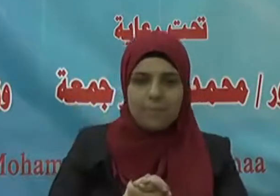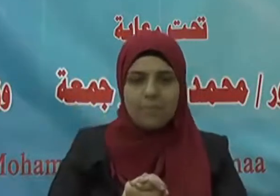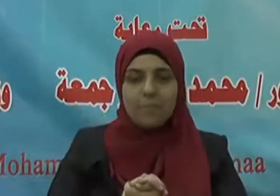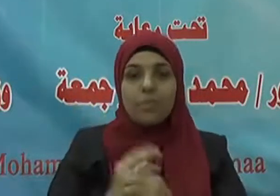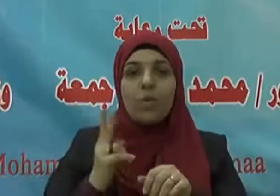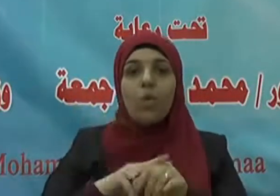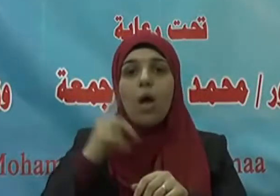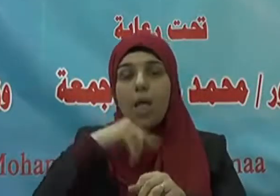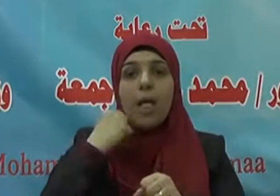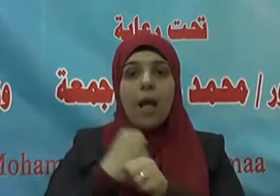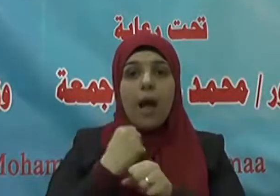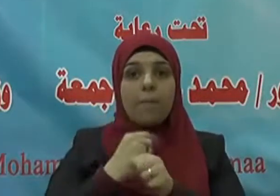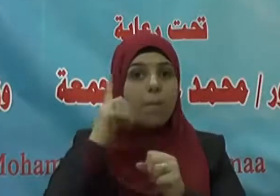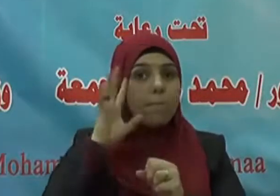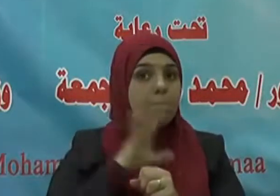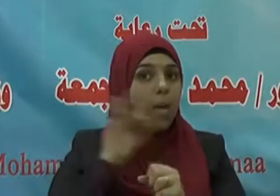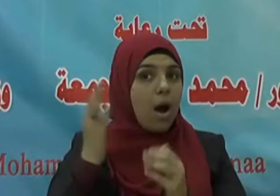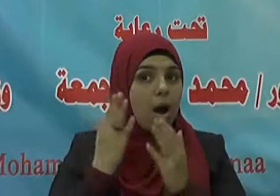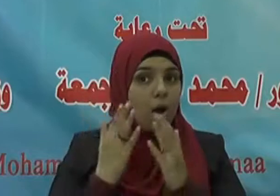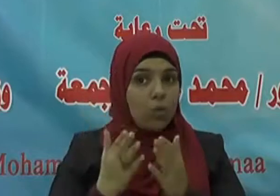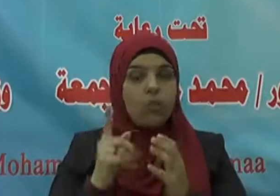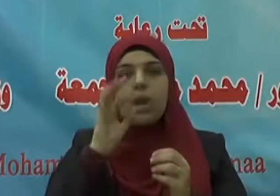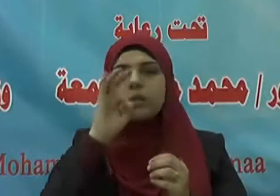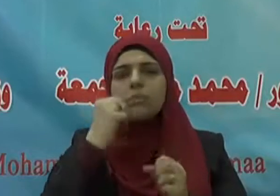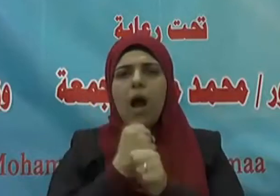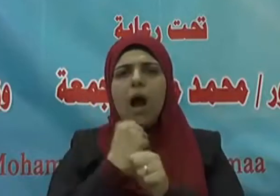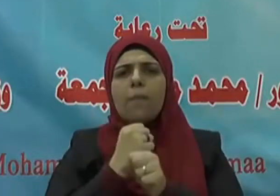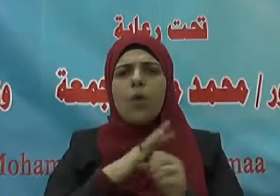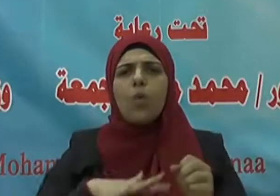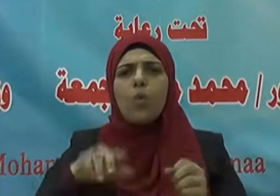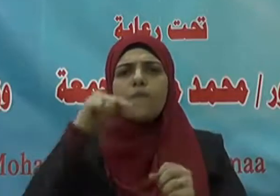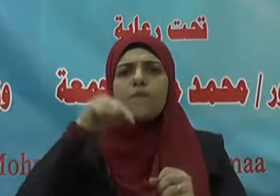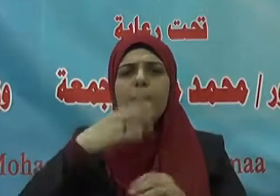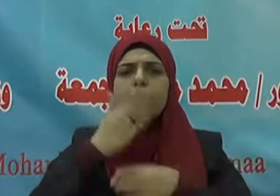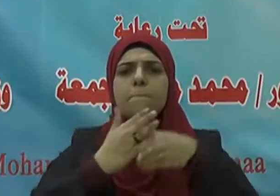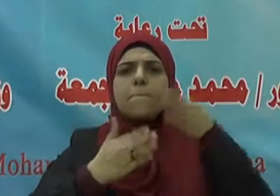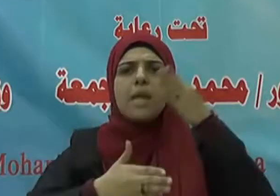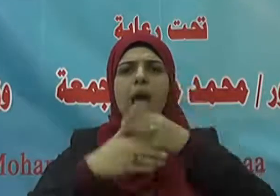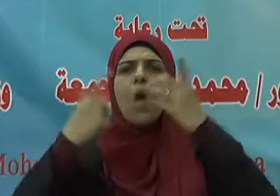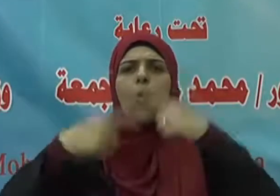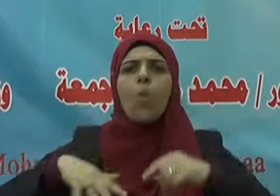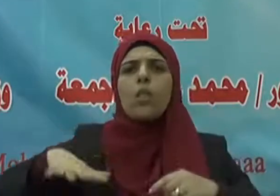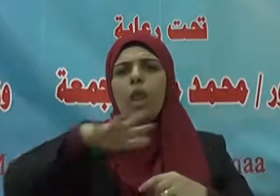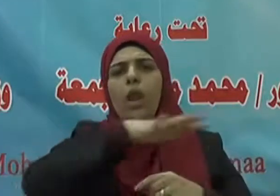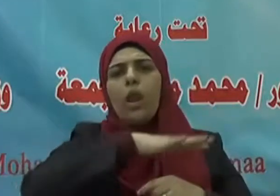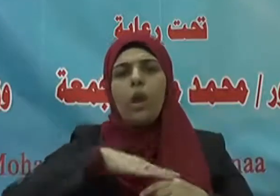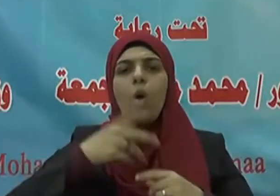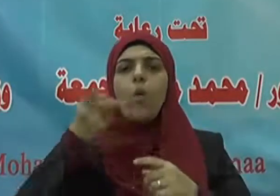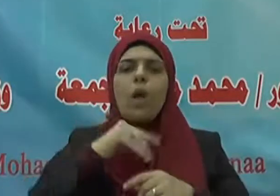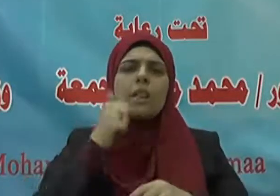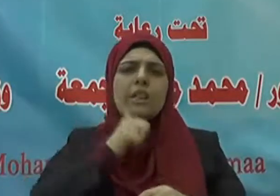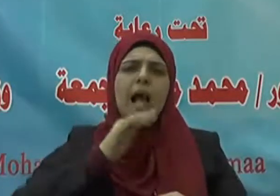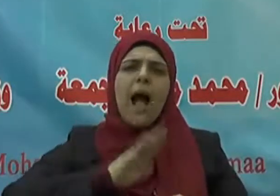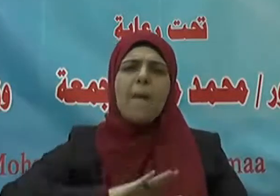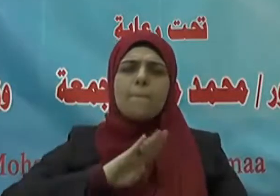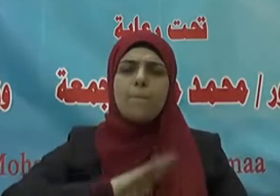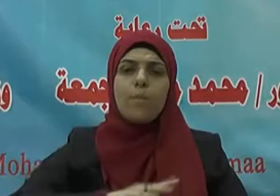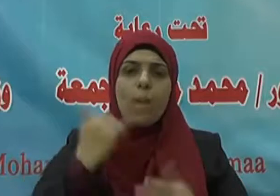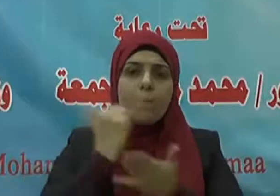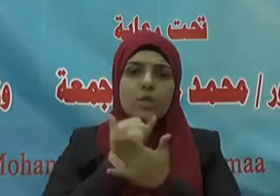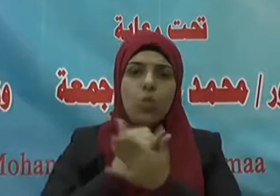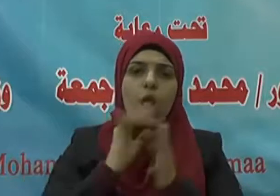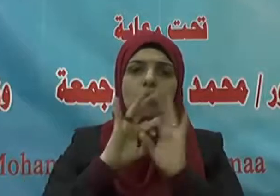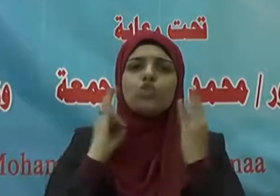ومن الهمة العالية الهمة في بناء الأوطان وتحمل